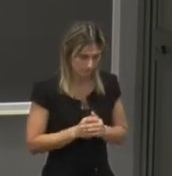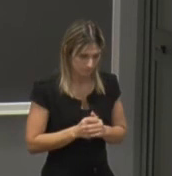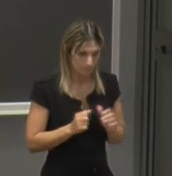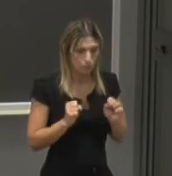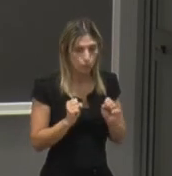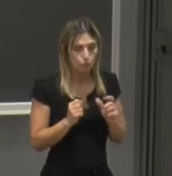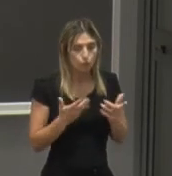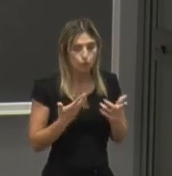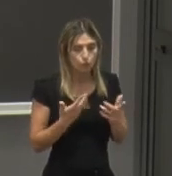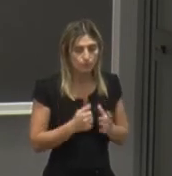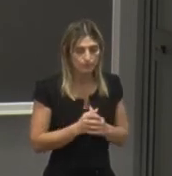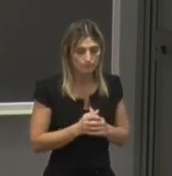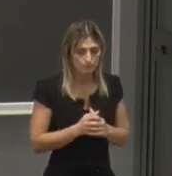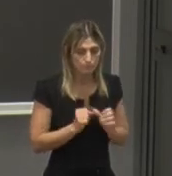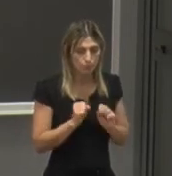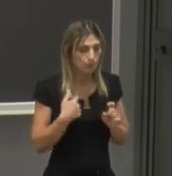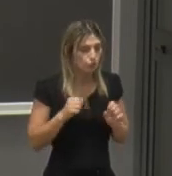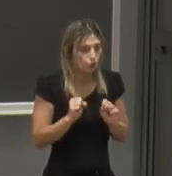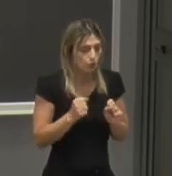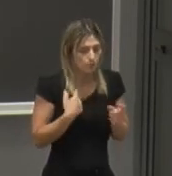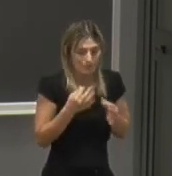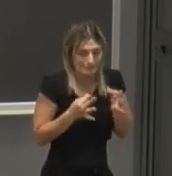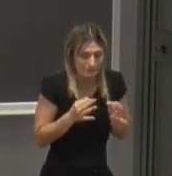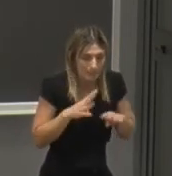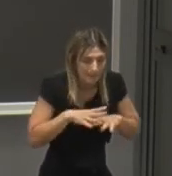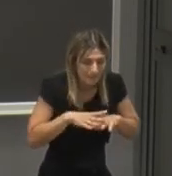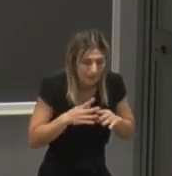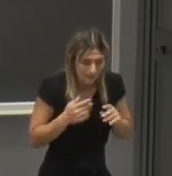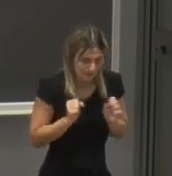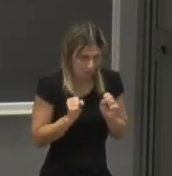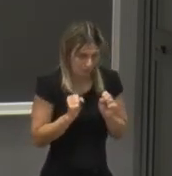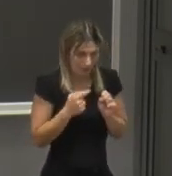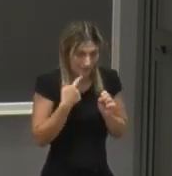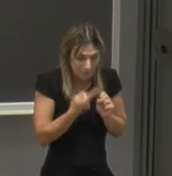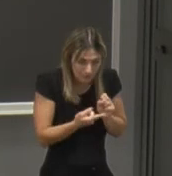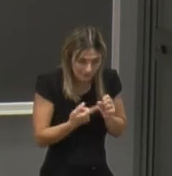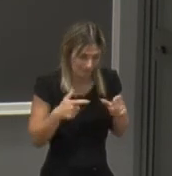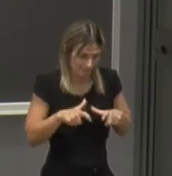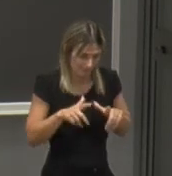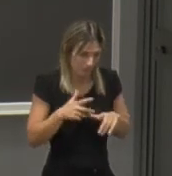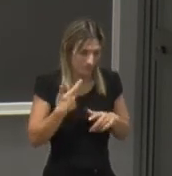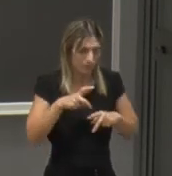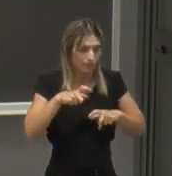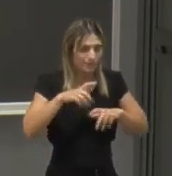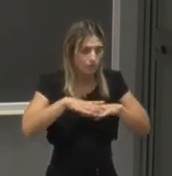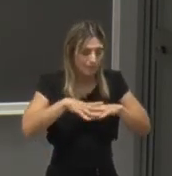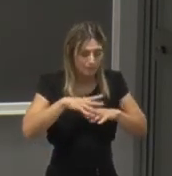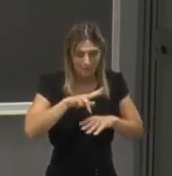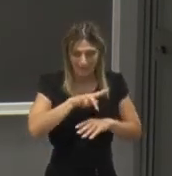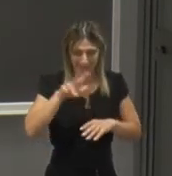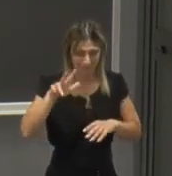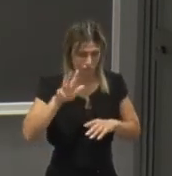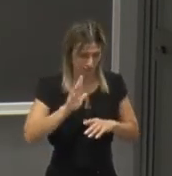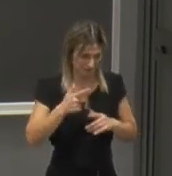come dire non descrivervi la matematica che come vi dicevo all'inizio è la regina delle nostre discipline